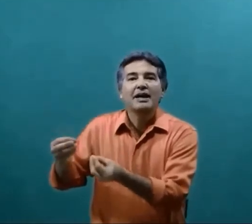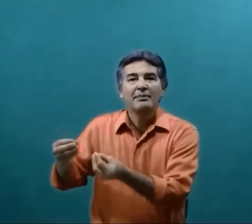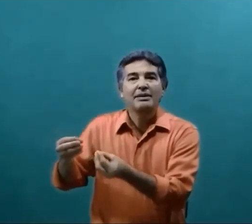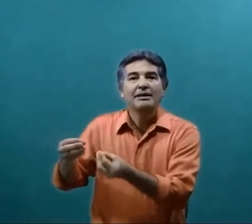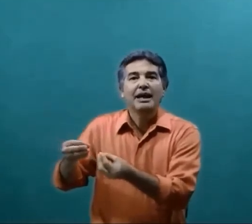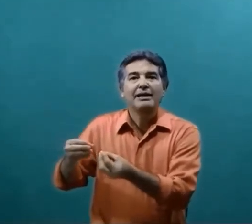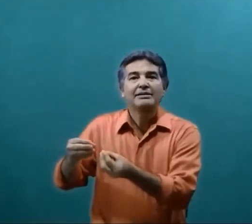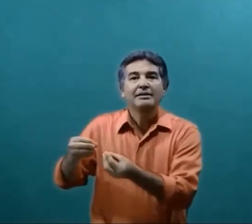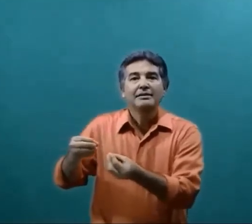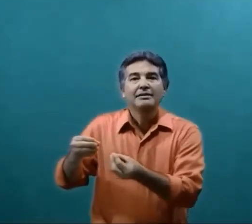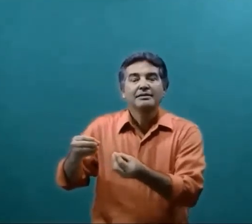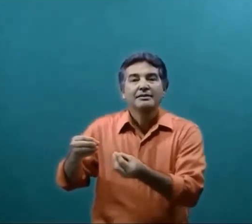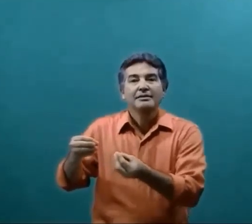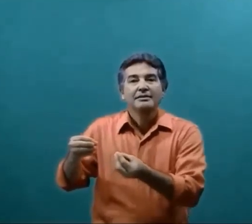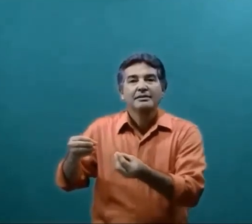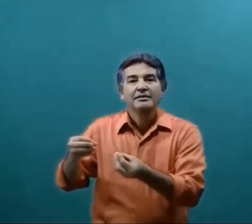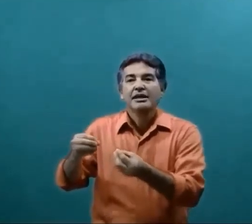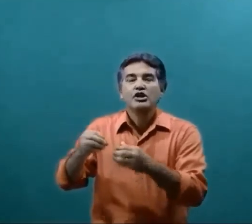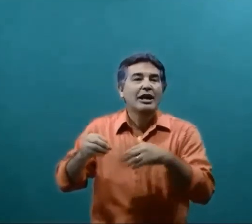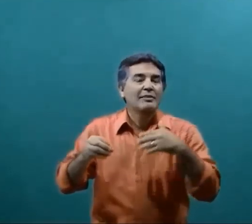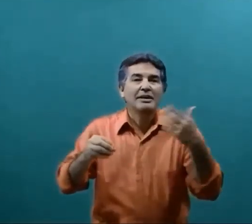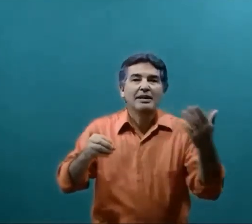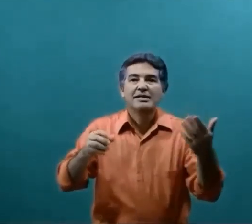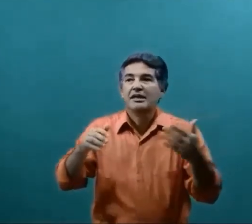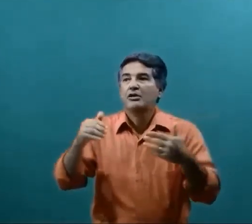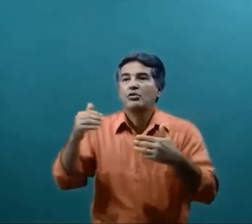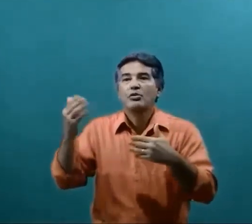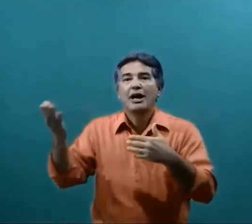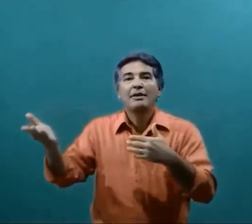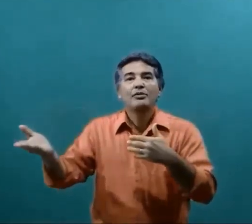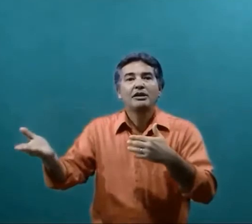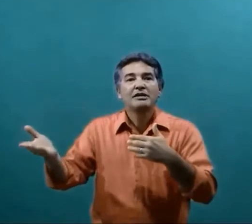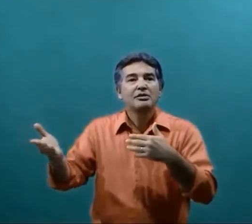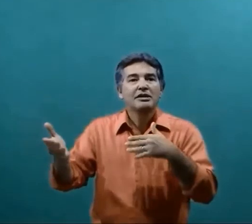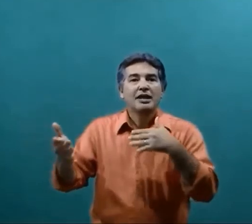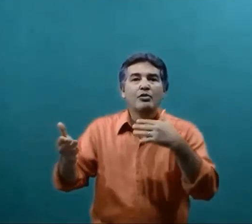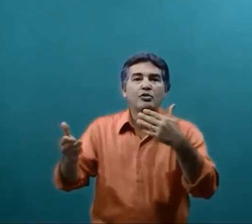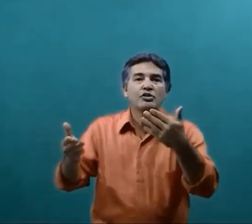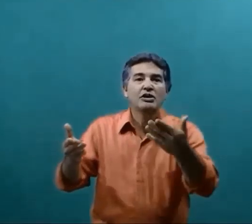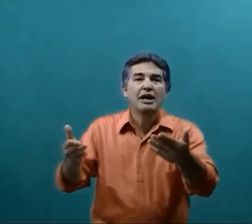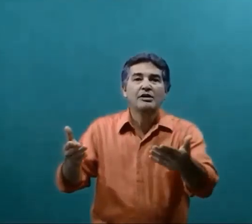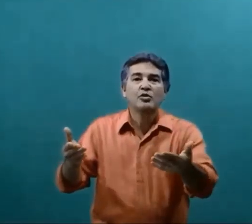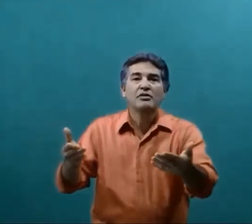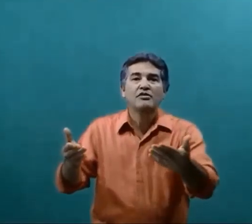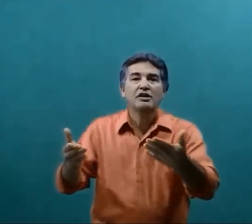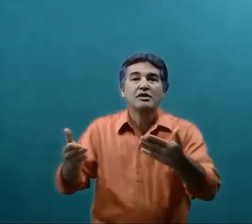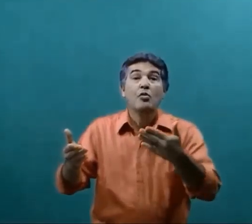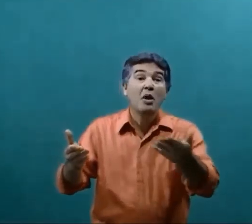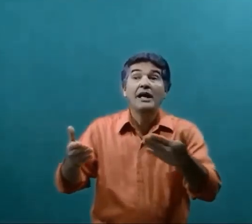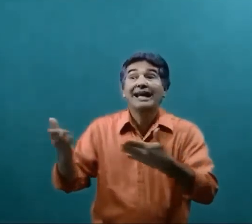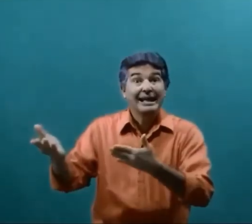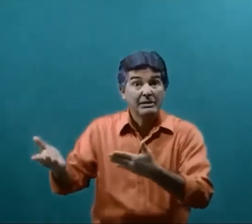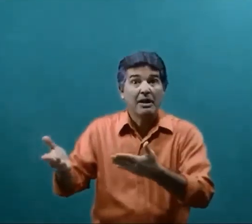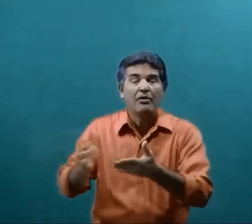aplicabilidade Desde a alimentação A manutenção Da saúde E a sobrevivência Humana e animal